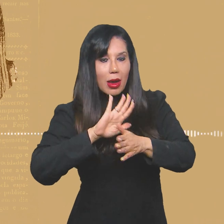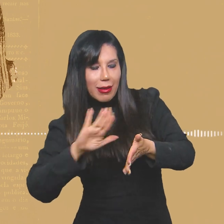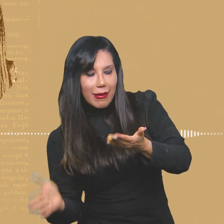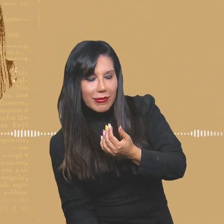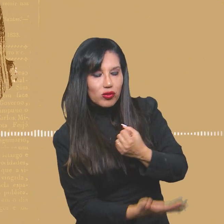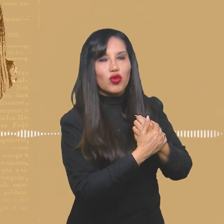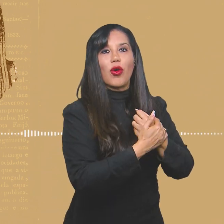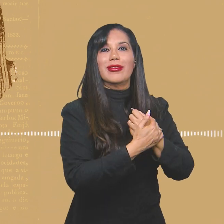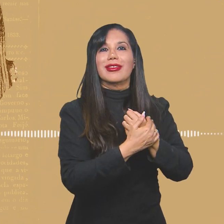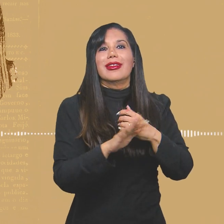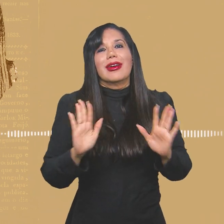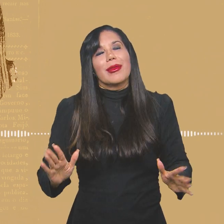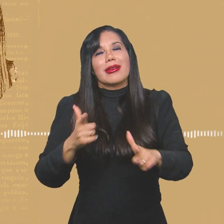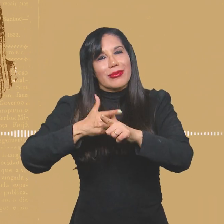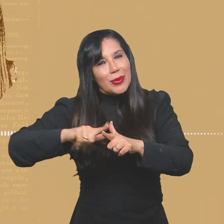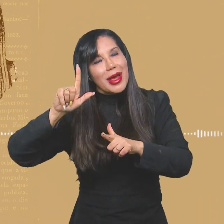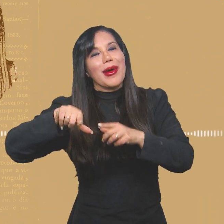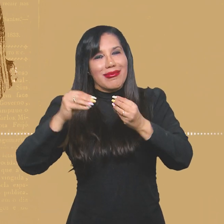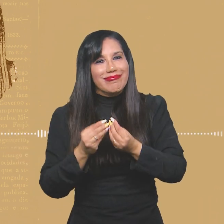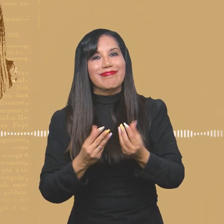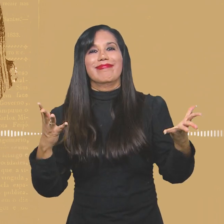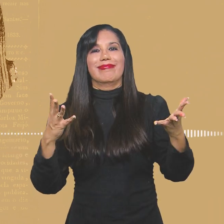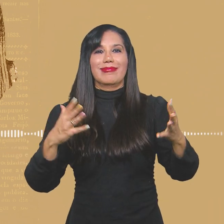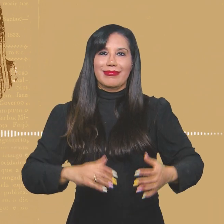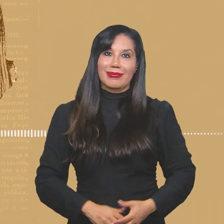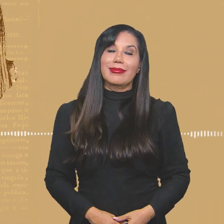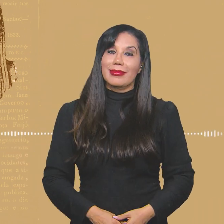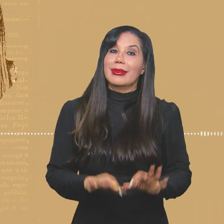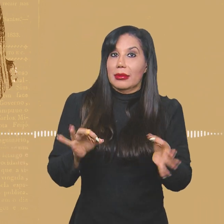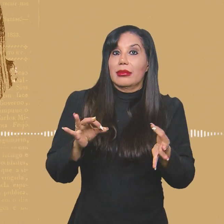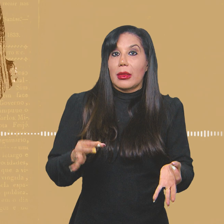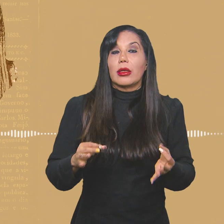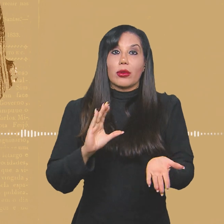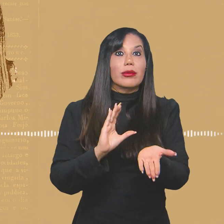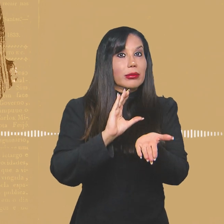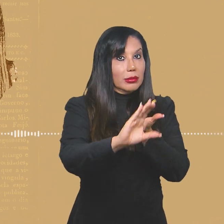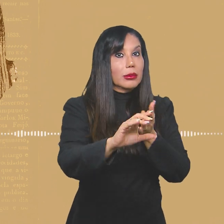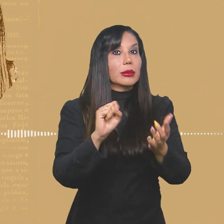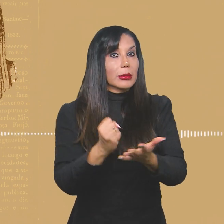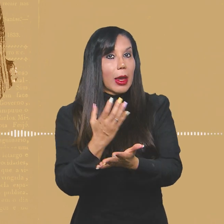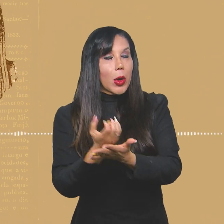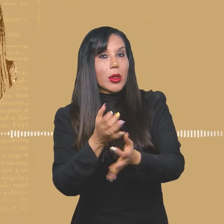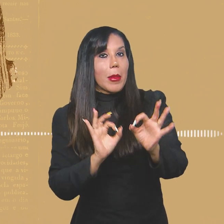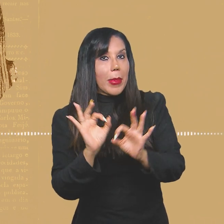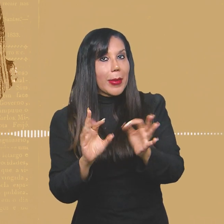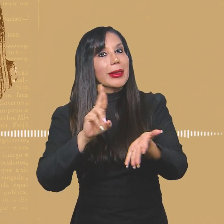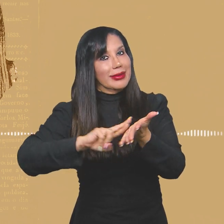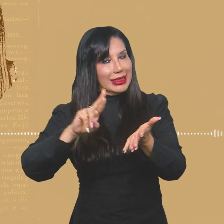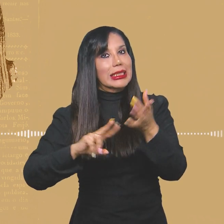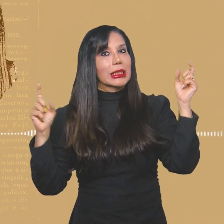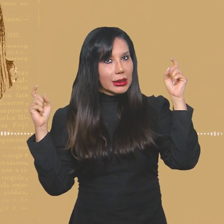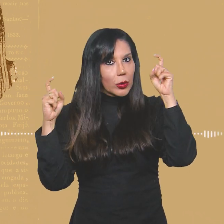calcanhar de Aquiles foi a distribuição. Claro que o financiamento da produção da revista também foi difícil.